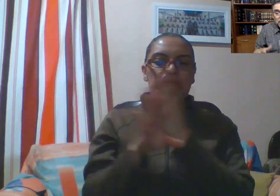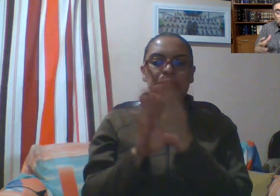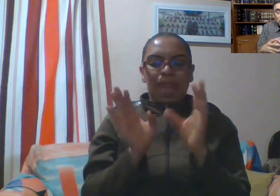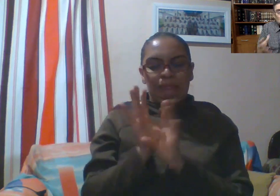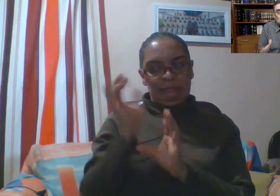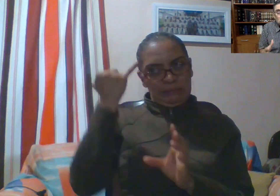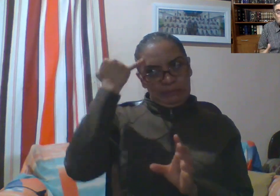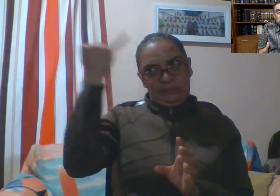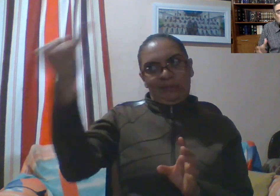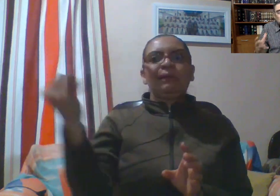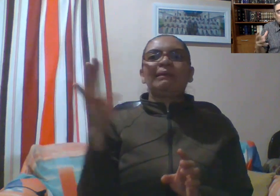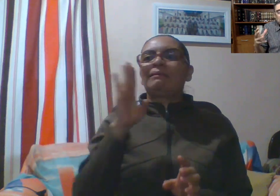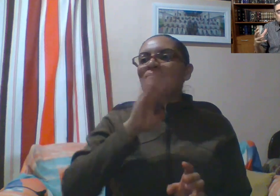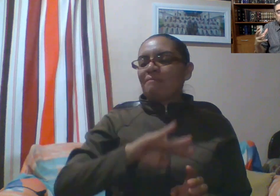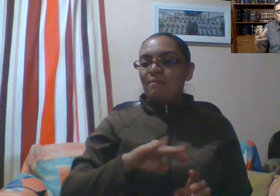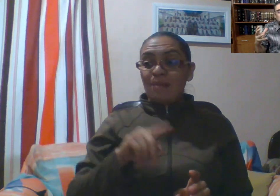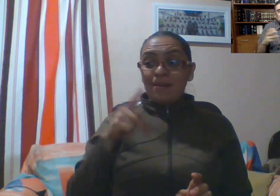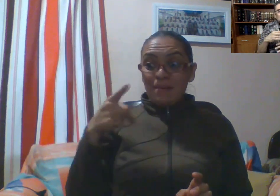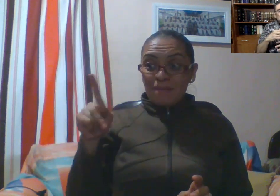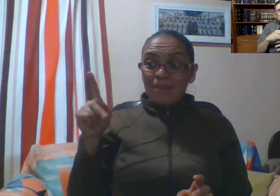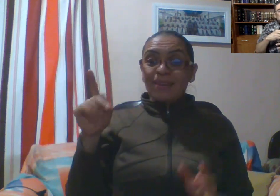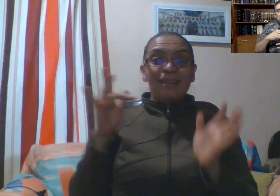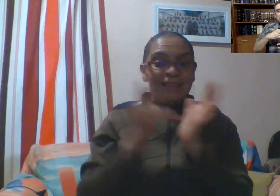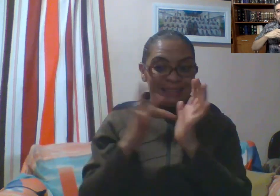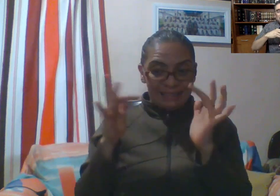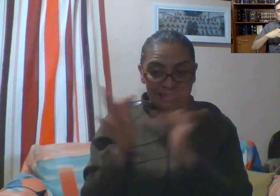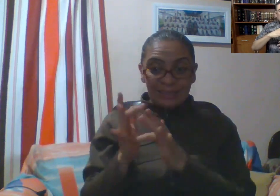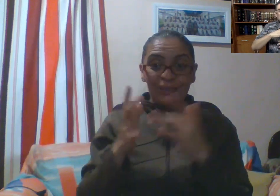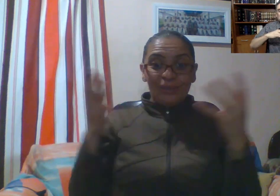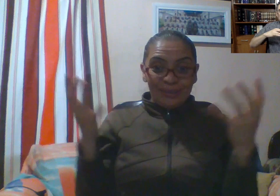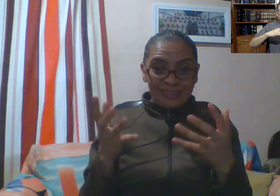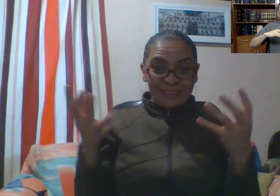lo que hizo el Señor Jesucristo fue impresionantemente diferente.